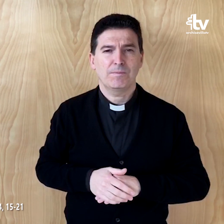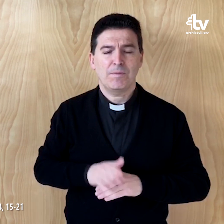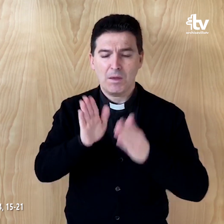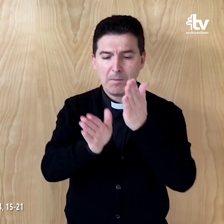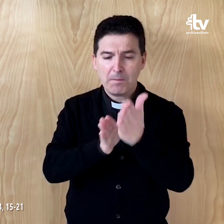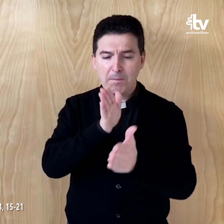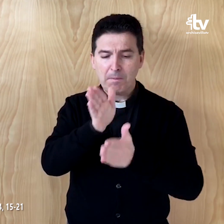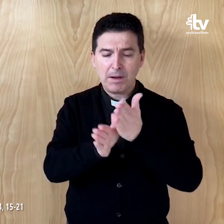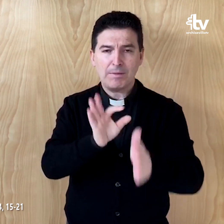Palabra del Señor